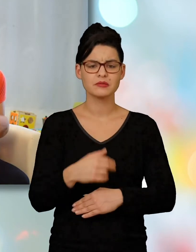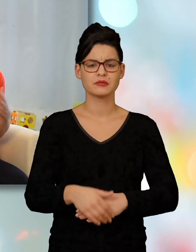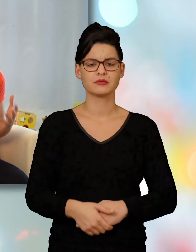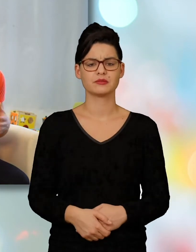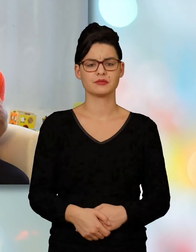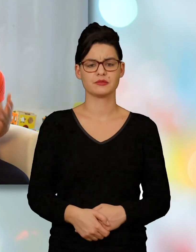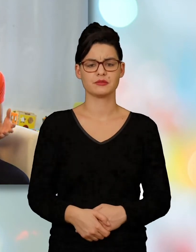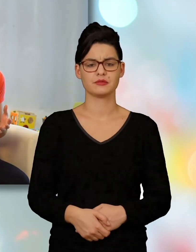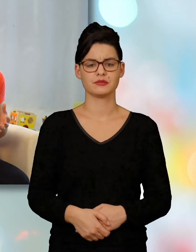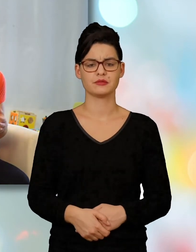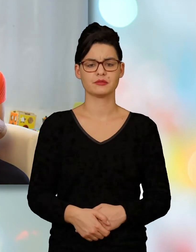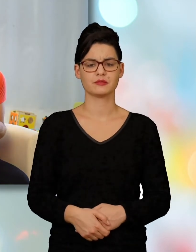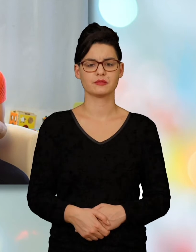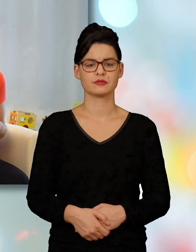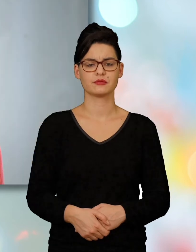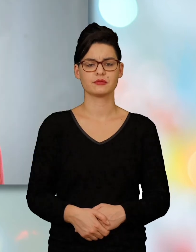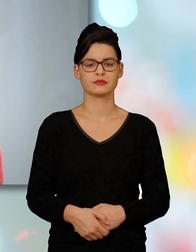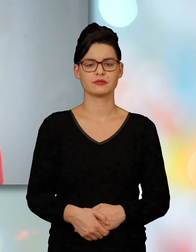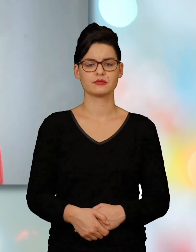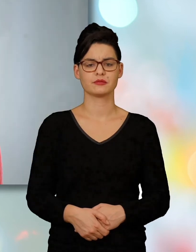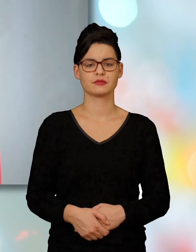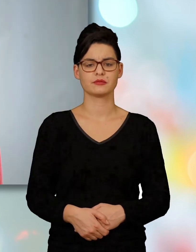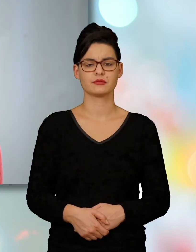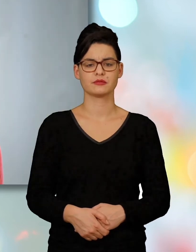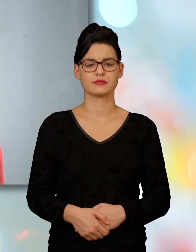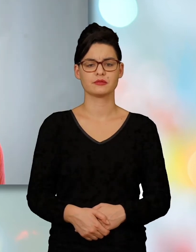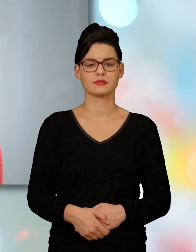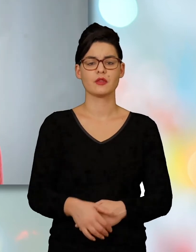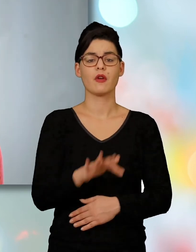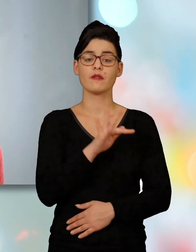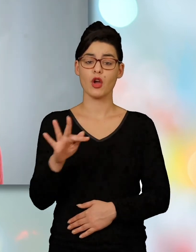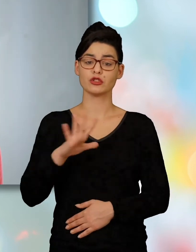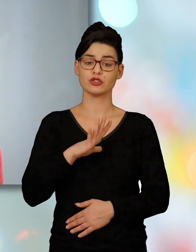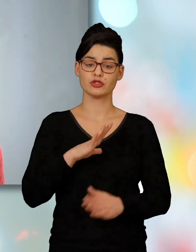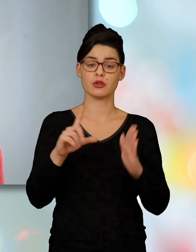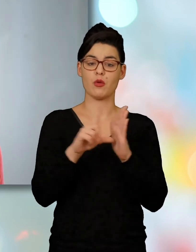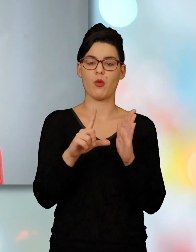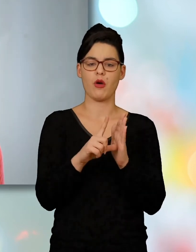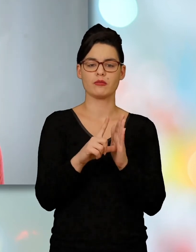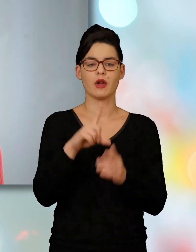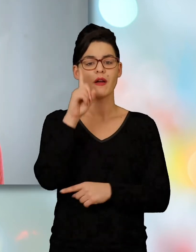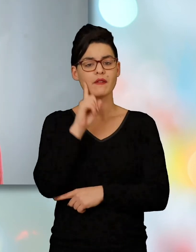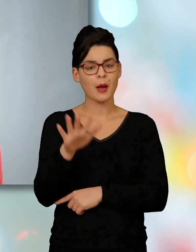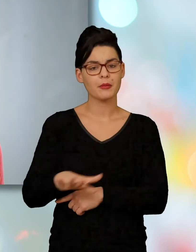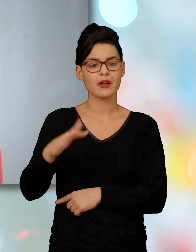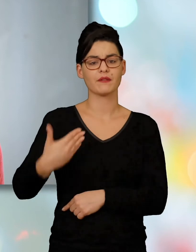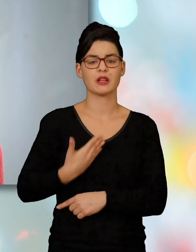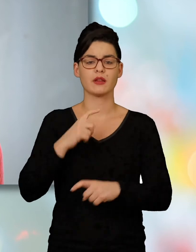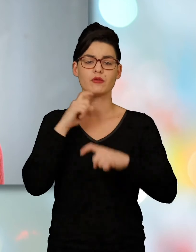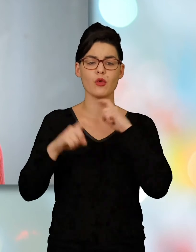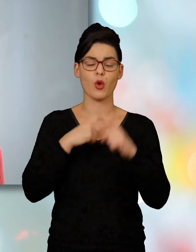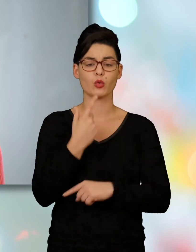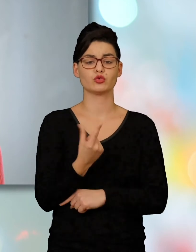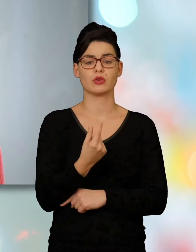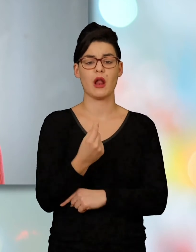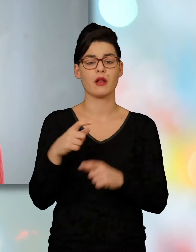que votre situation est bloquée. Il existe des lois en France qui permettent aux femmes victimes de violences